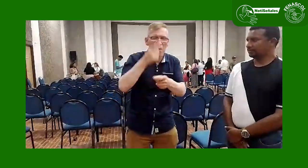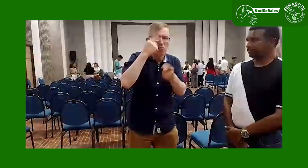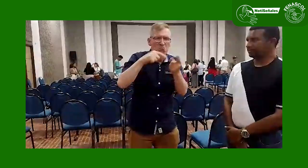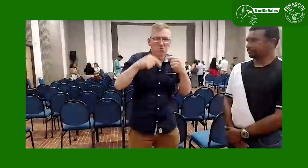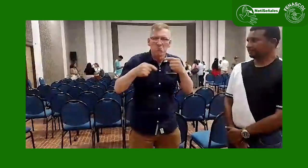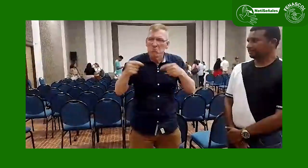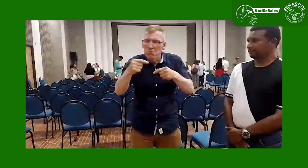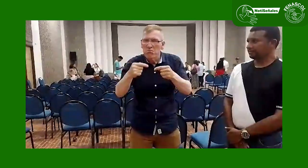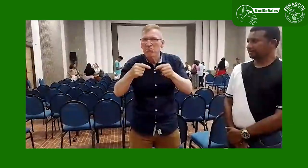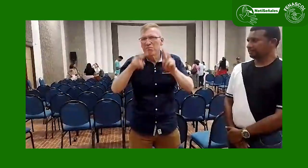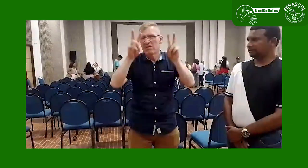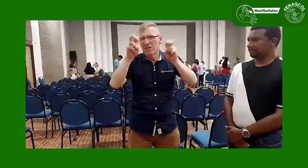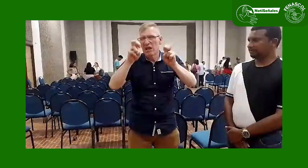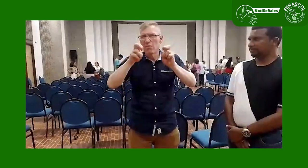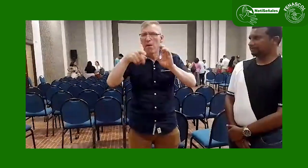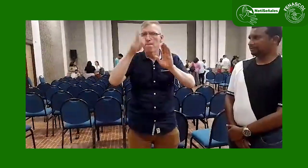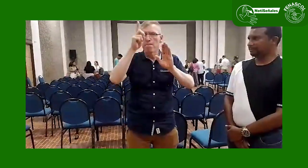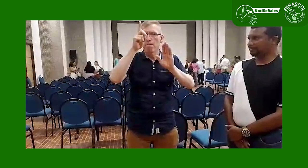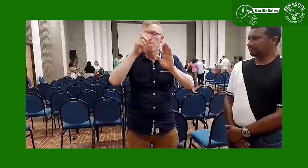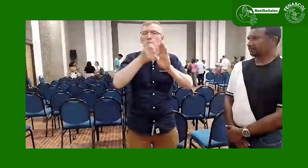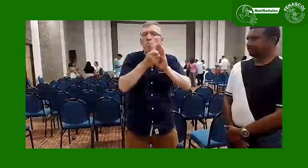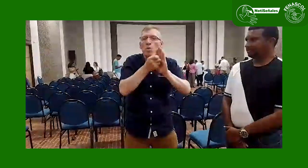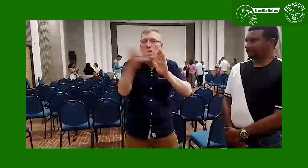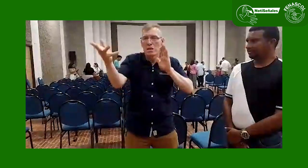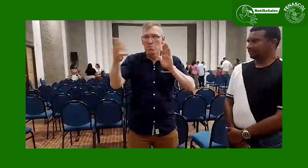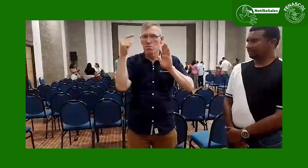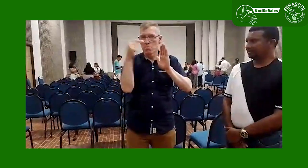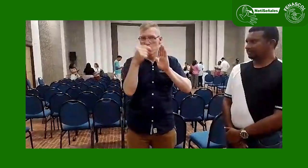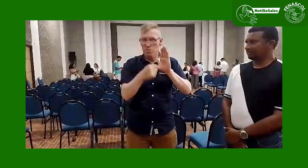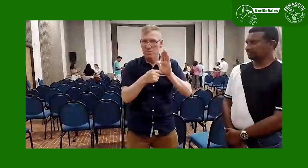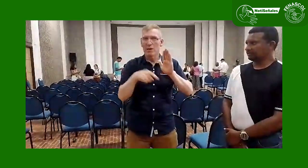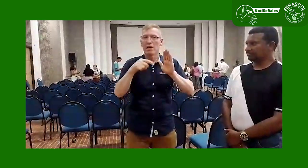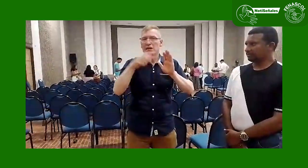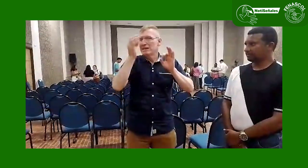Además de la política pública, estas reuniones son mensuales.